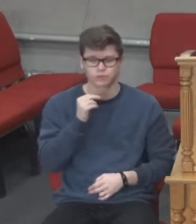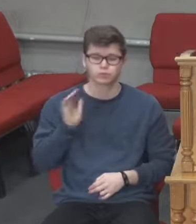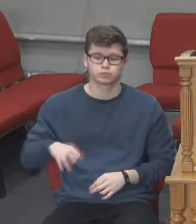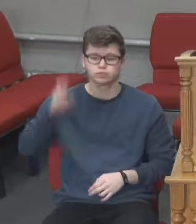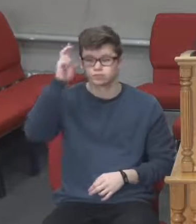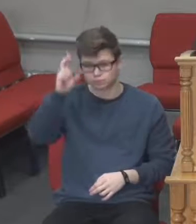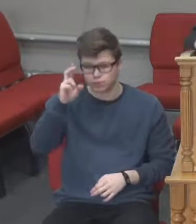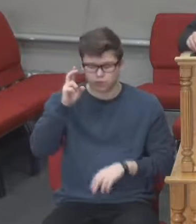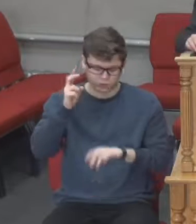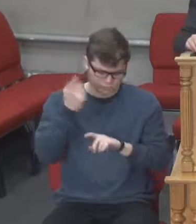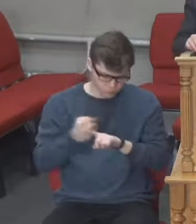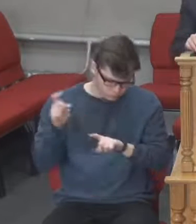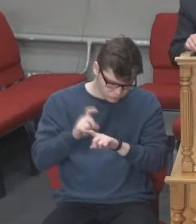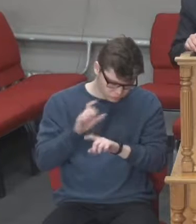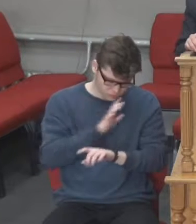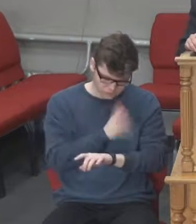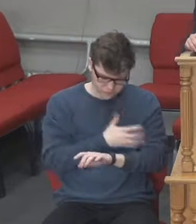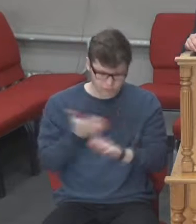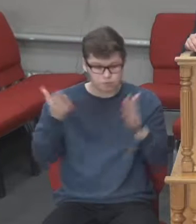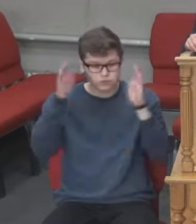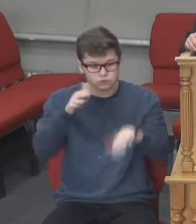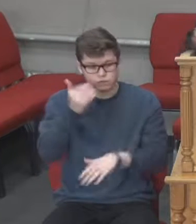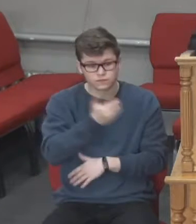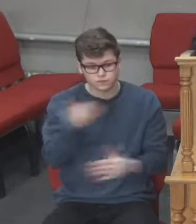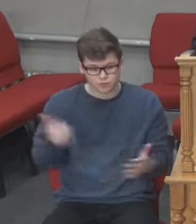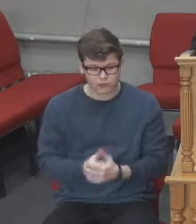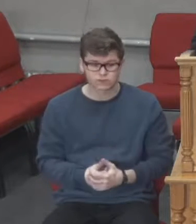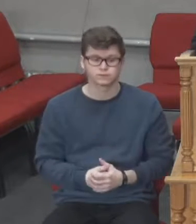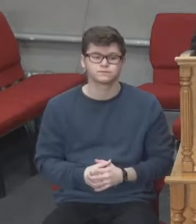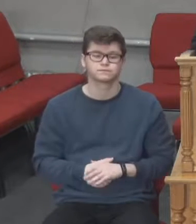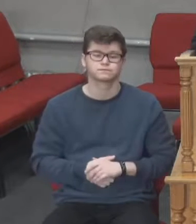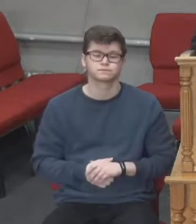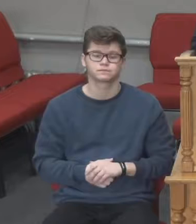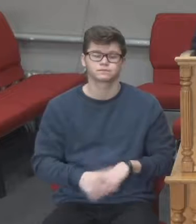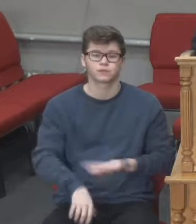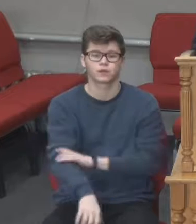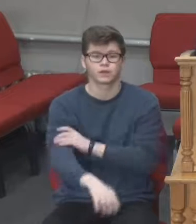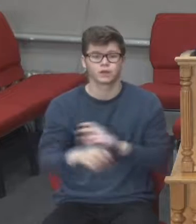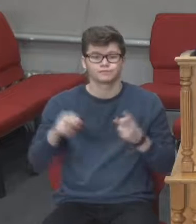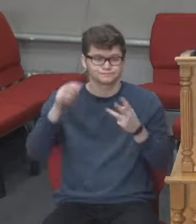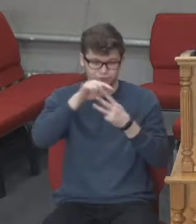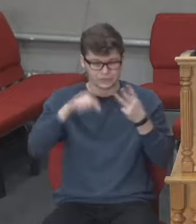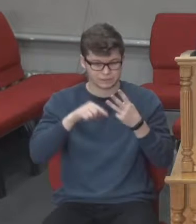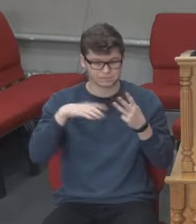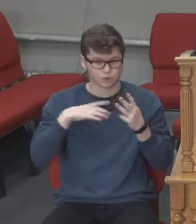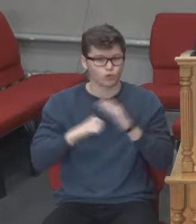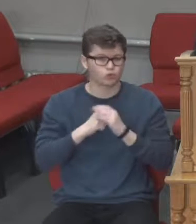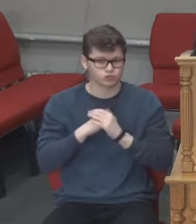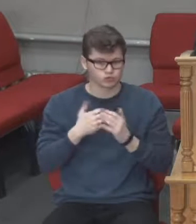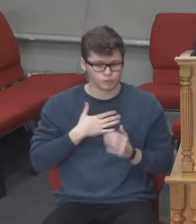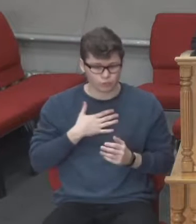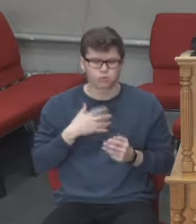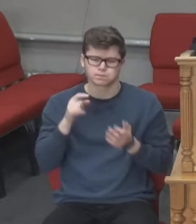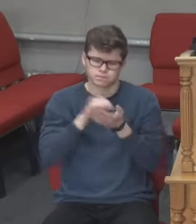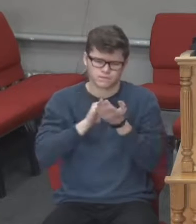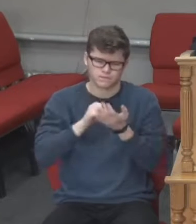нас рясно і рясно благословить. Я повторю, ці три пункти, на які ми сьогодні